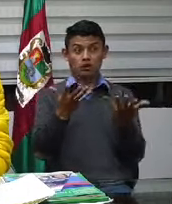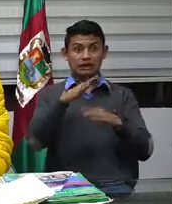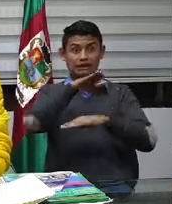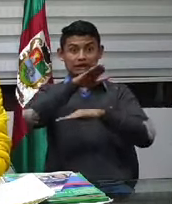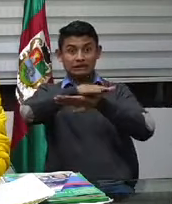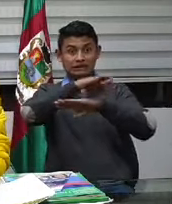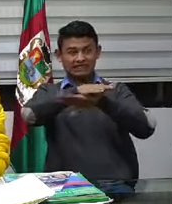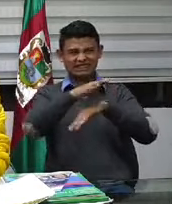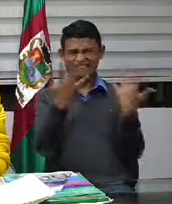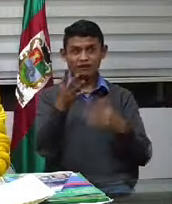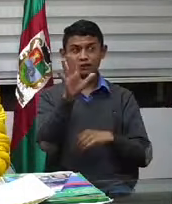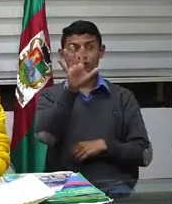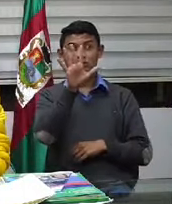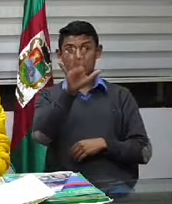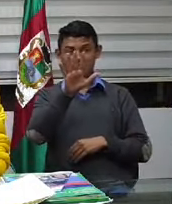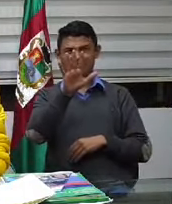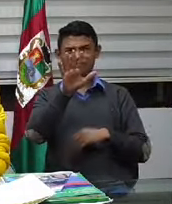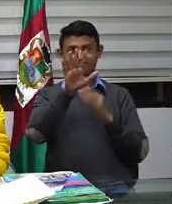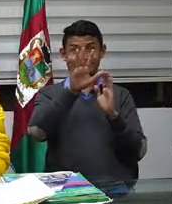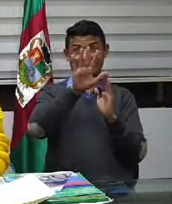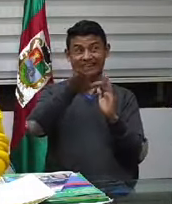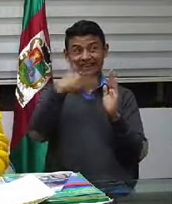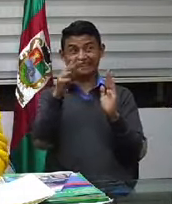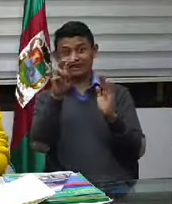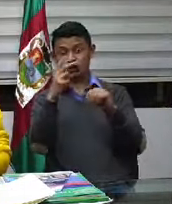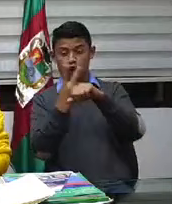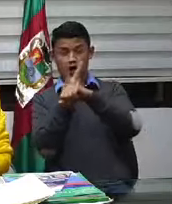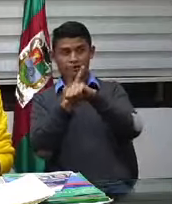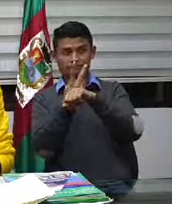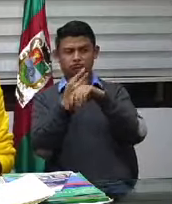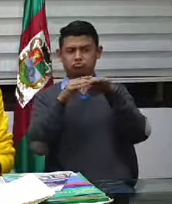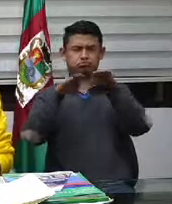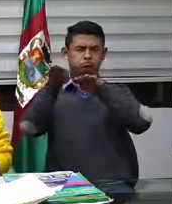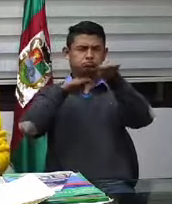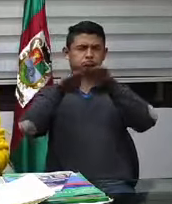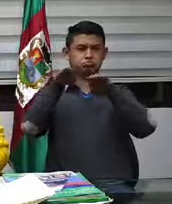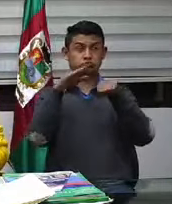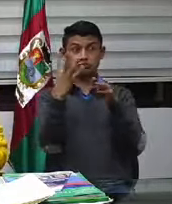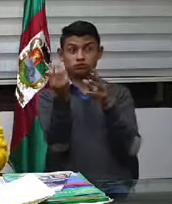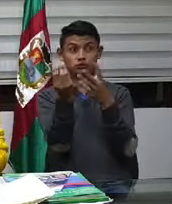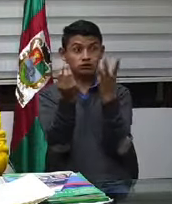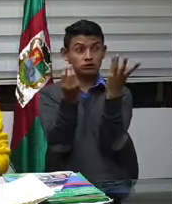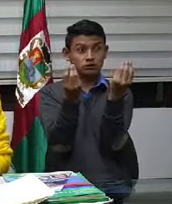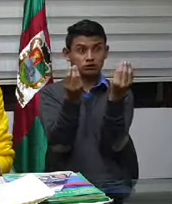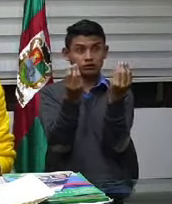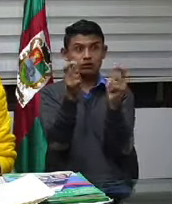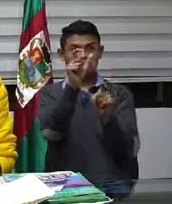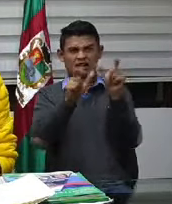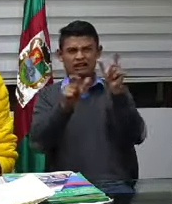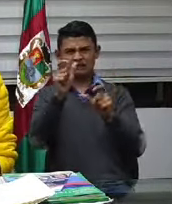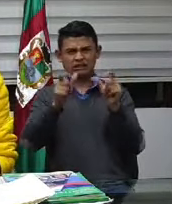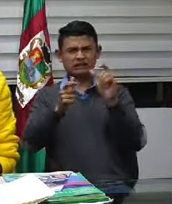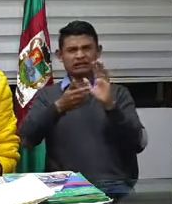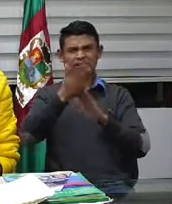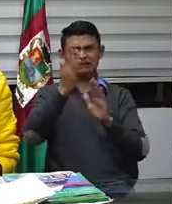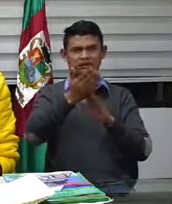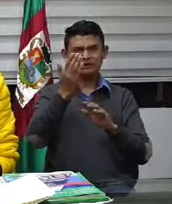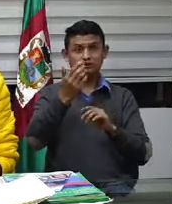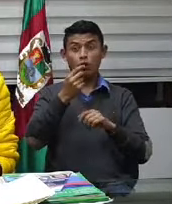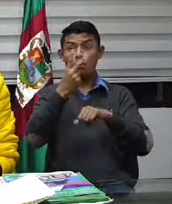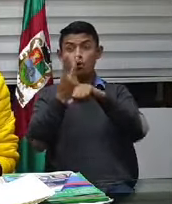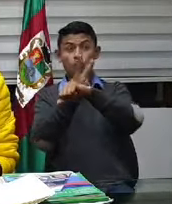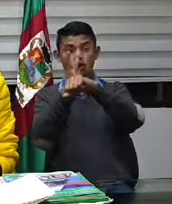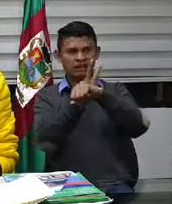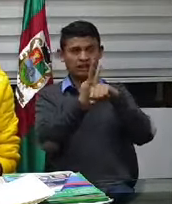mayor número de personas dentro del transporte público, pues lógicamente porque ellos la frecuencia la espaciaron.